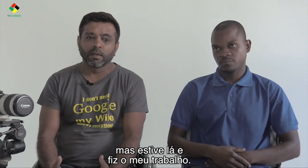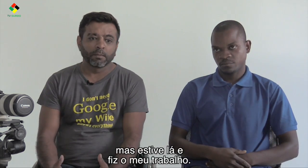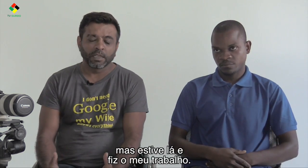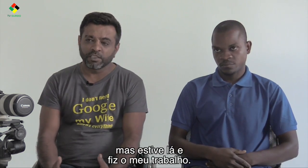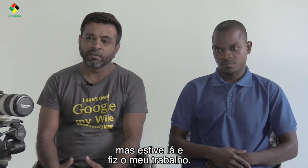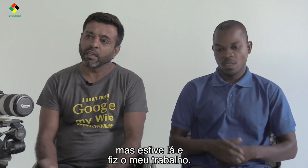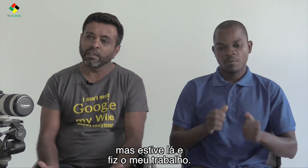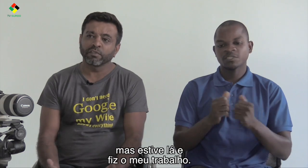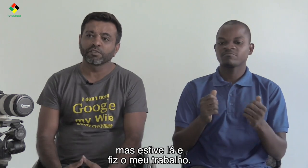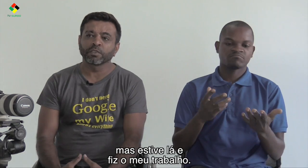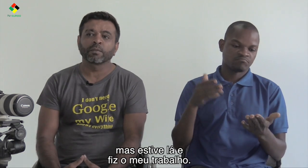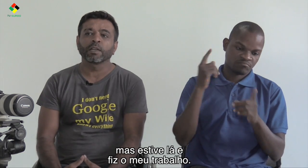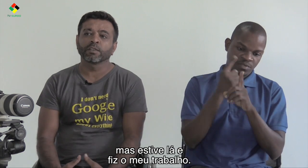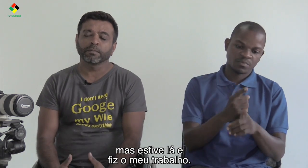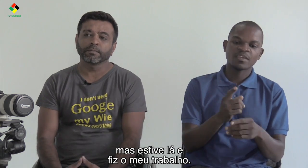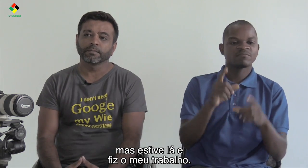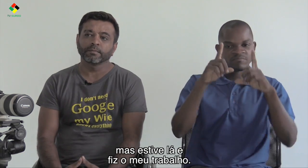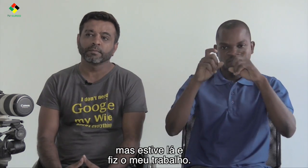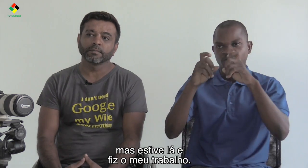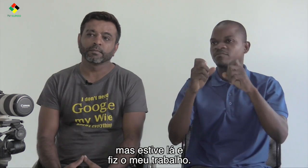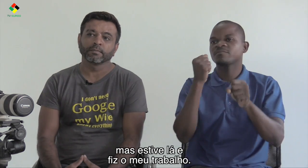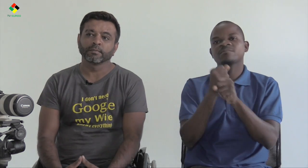Mas estive lá e fiz o meu trabalho.